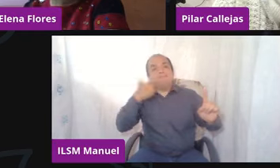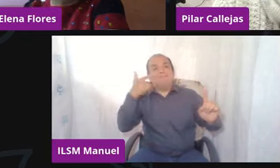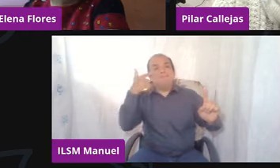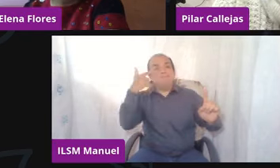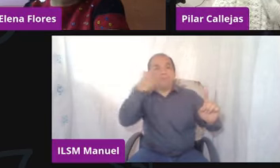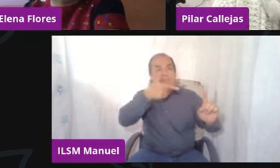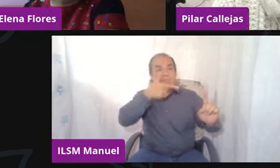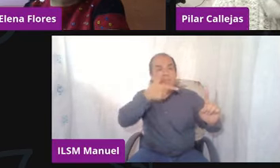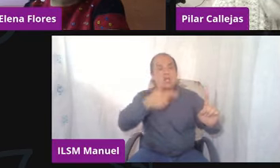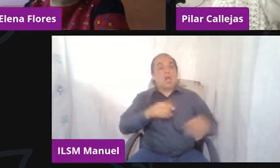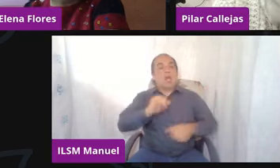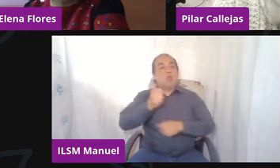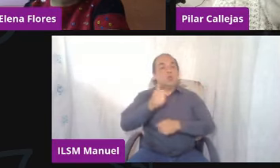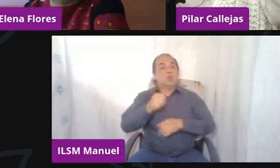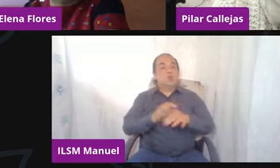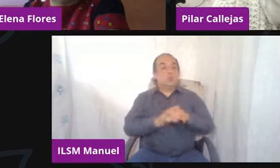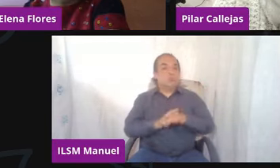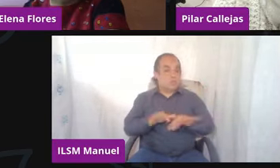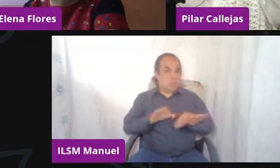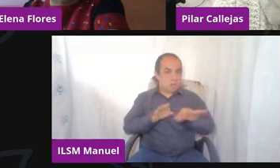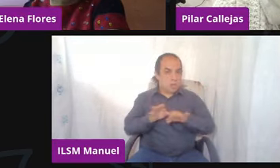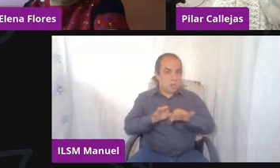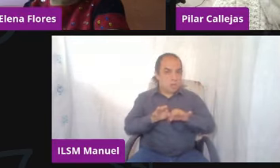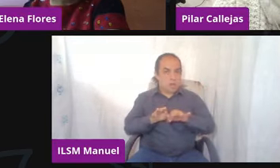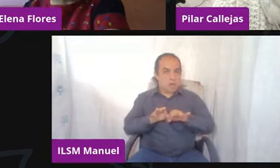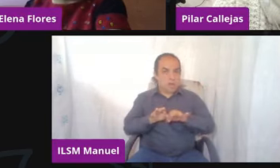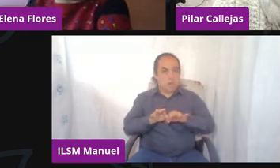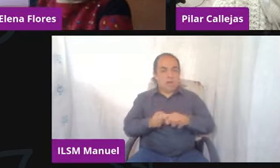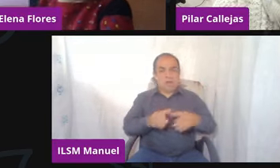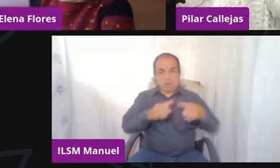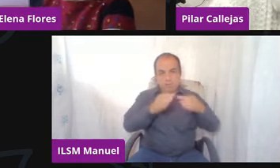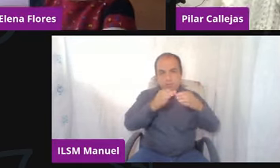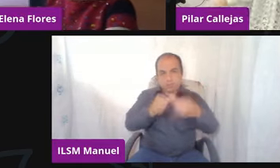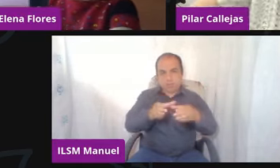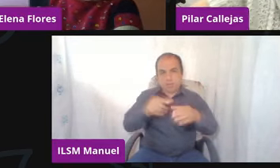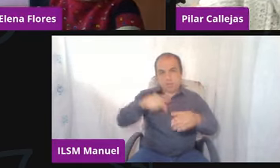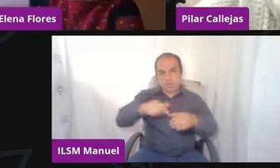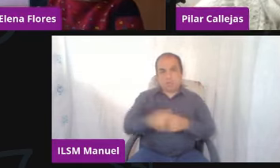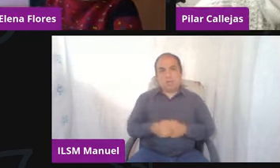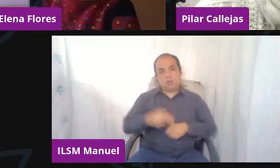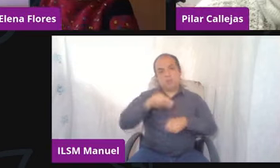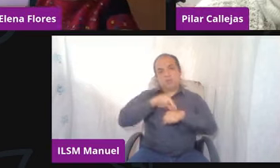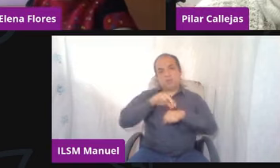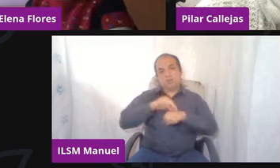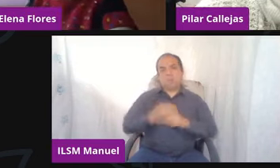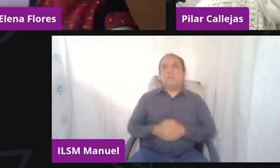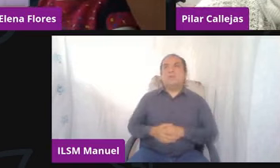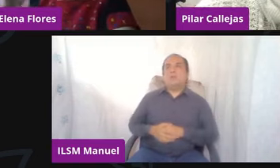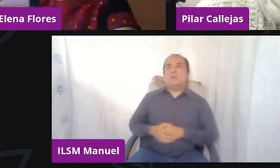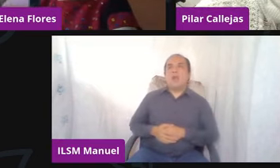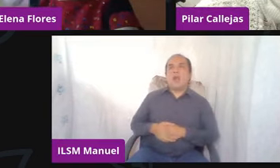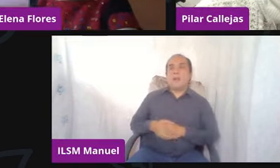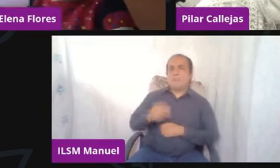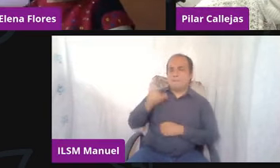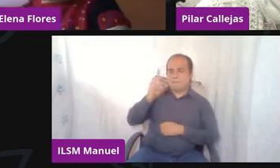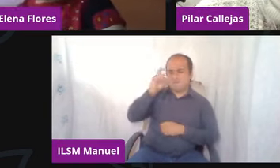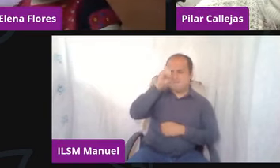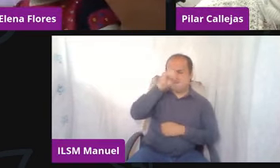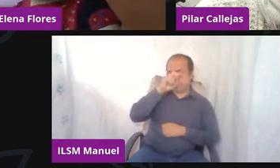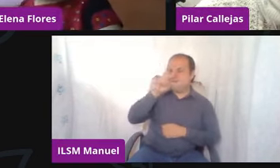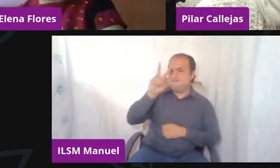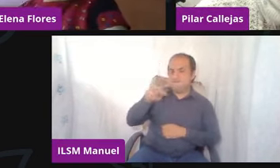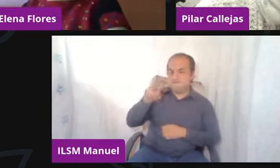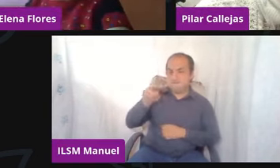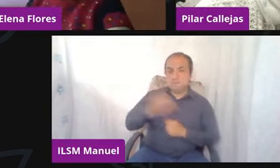demás chamba, pues, toca de este lado. Qué difícil, qué difícil, de verdad, esperemos que las